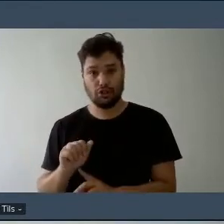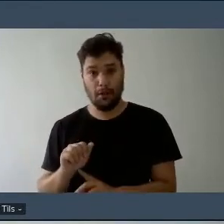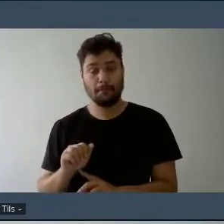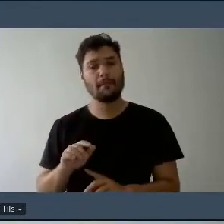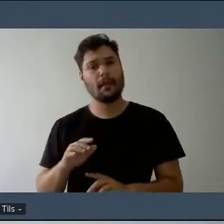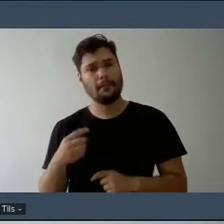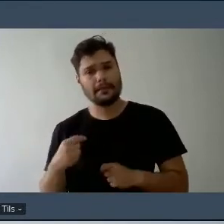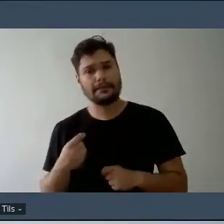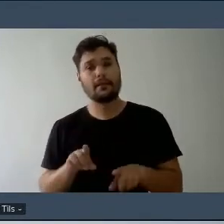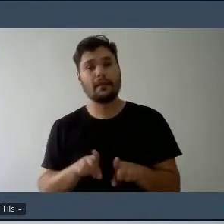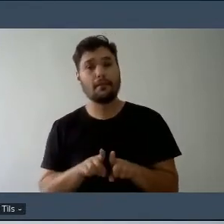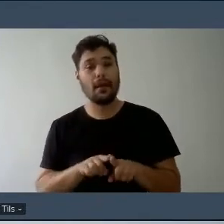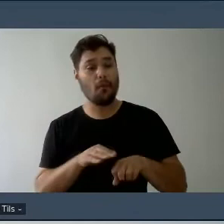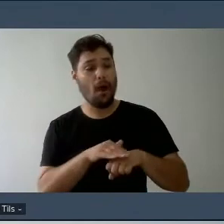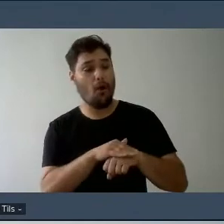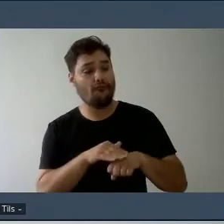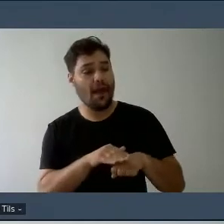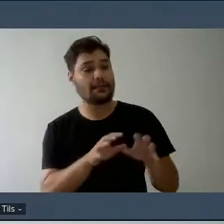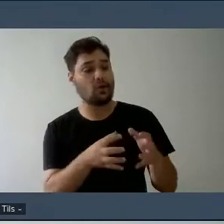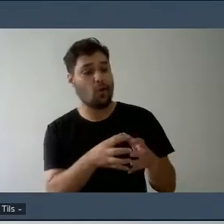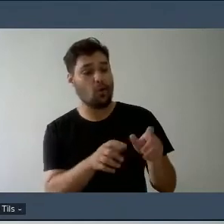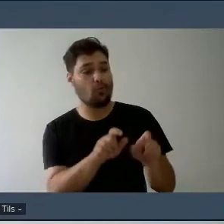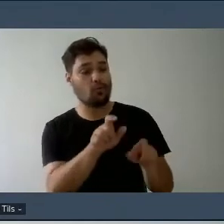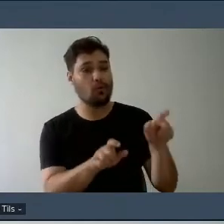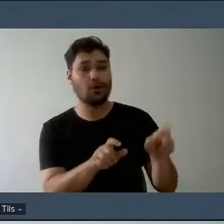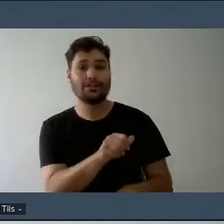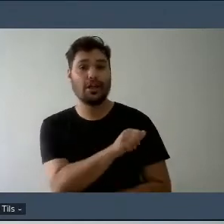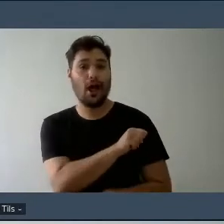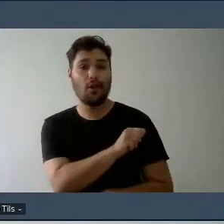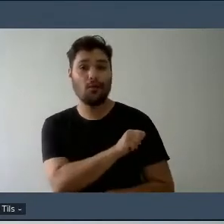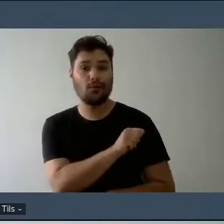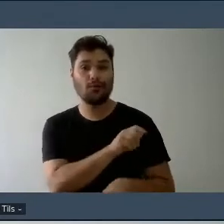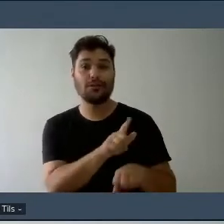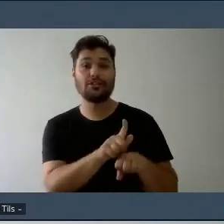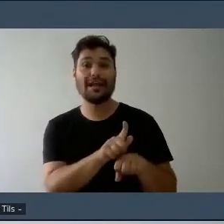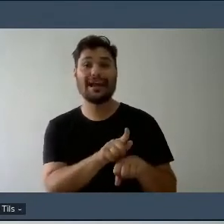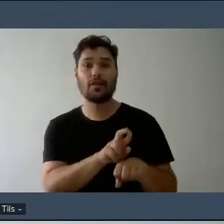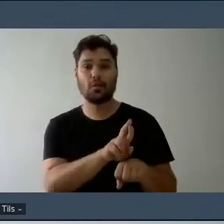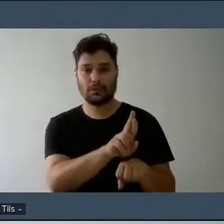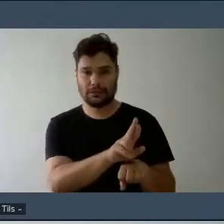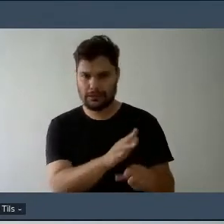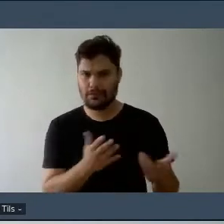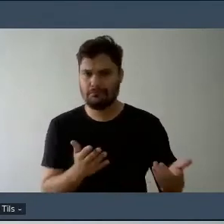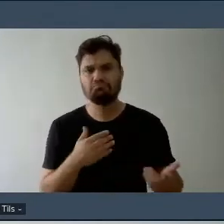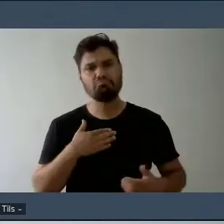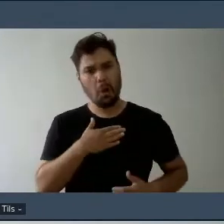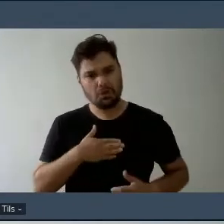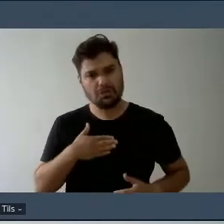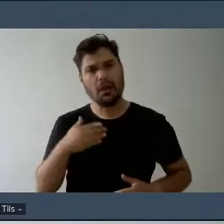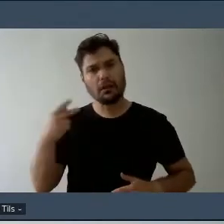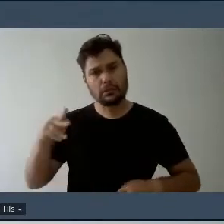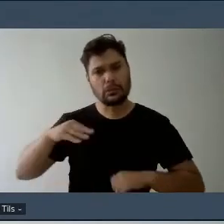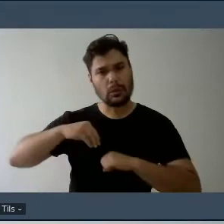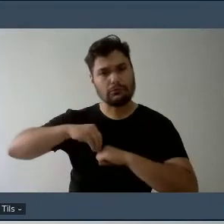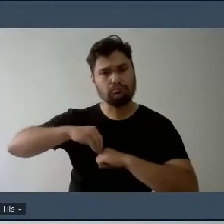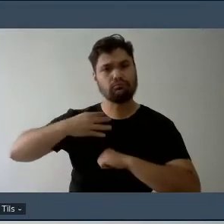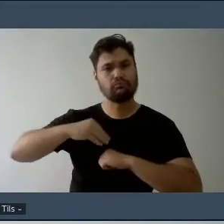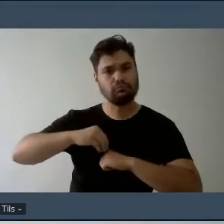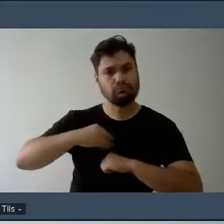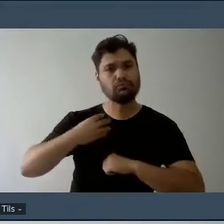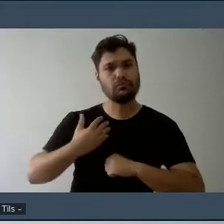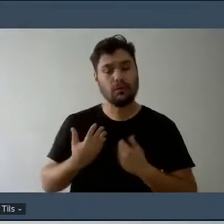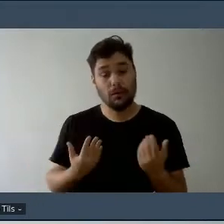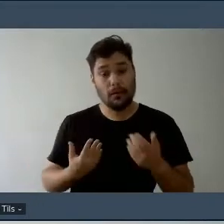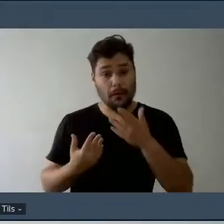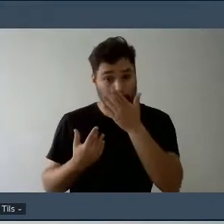de graduação acho que seria legal fazer um artigo né eu gostei muito dessas sugestões a gente vai olhar o que não foi publicado